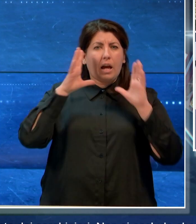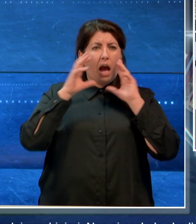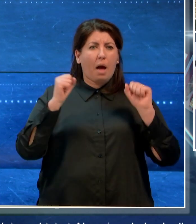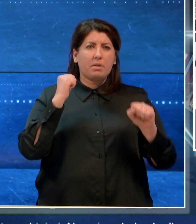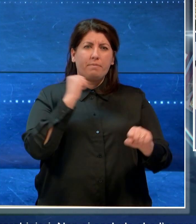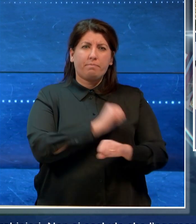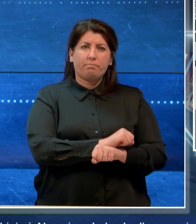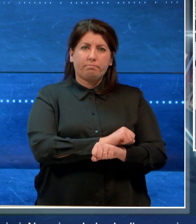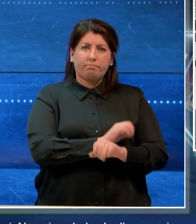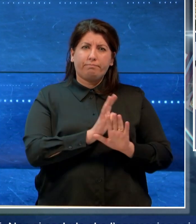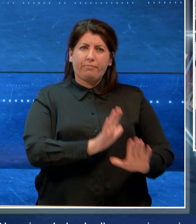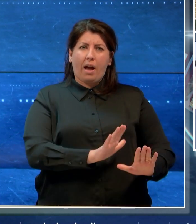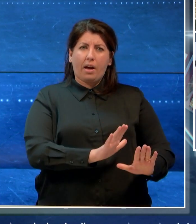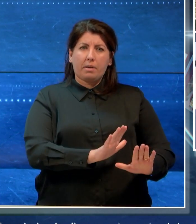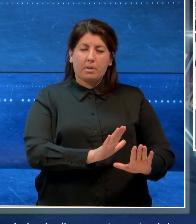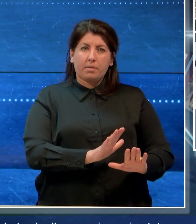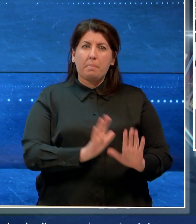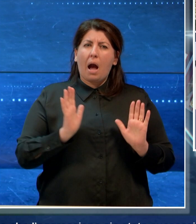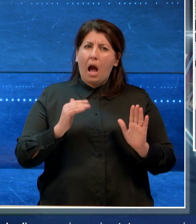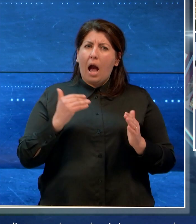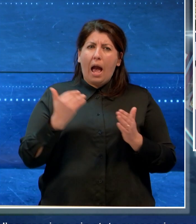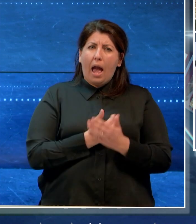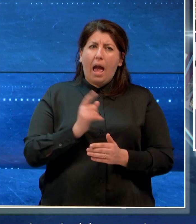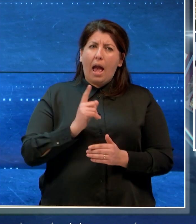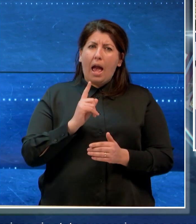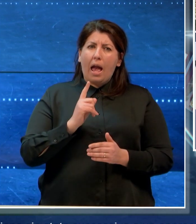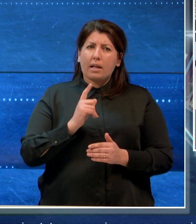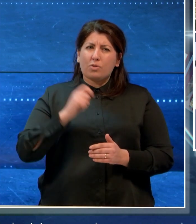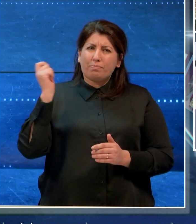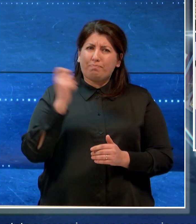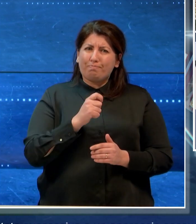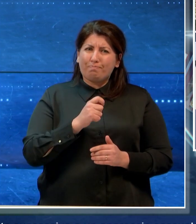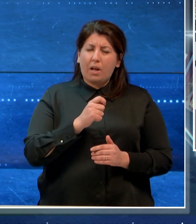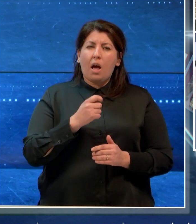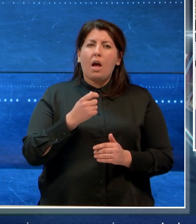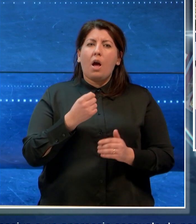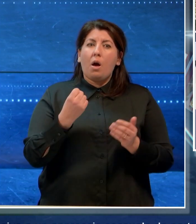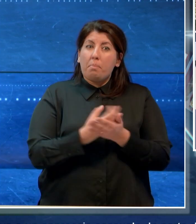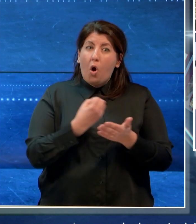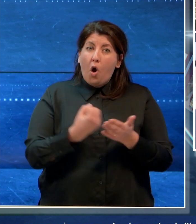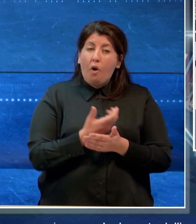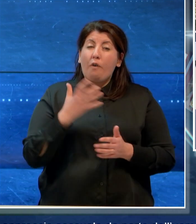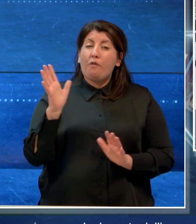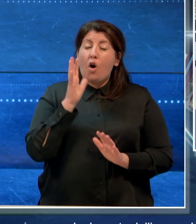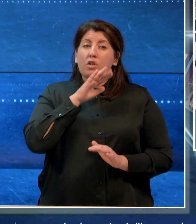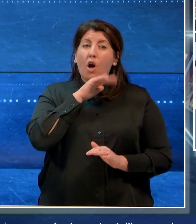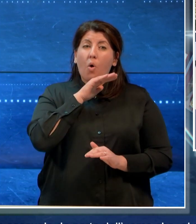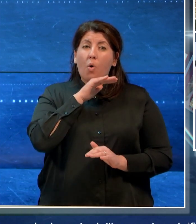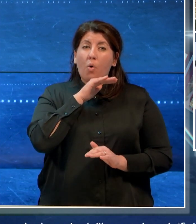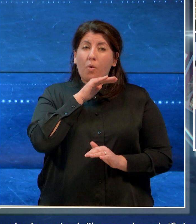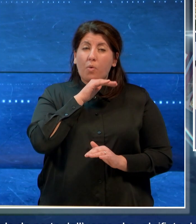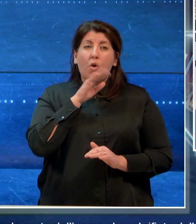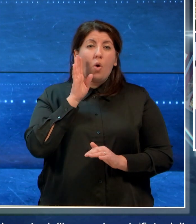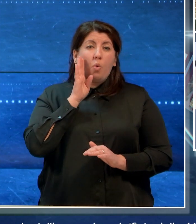si esclude che l'aggressione sia stata successiva ad un approccio sessuale da parte dell'uomo che